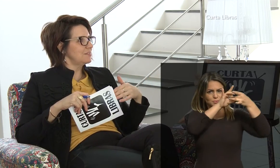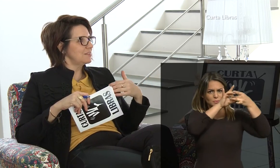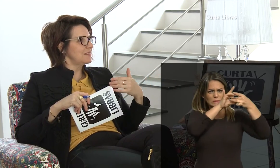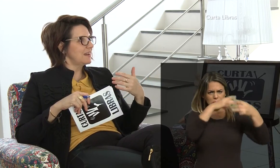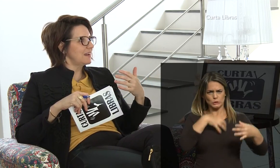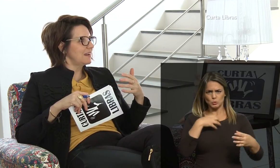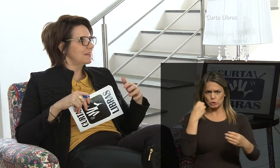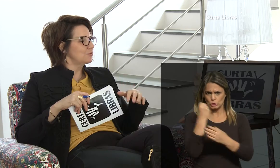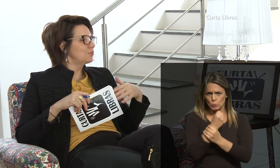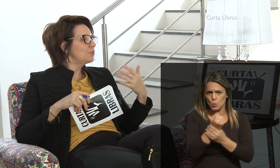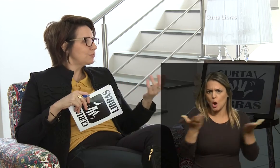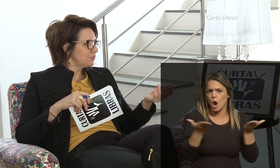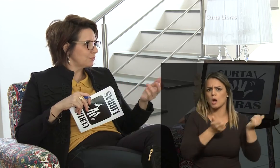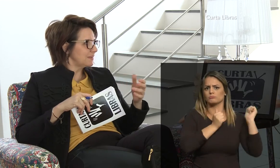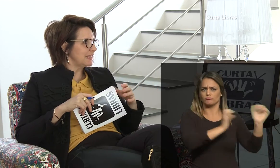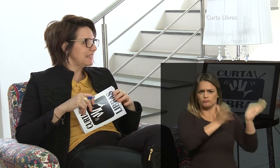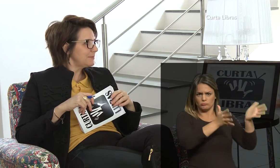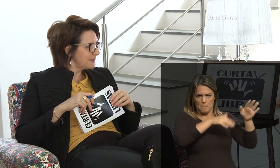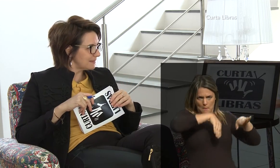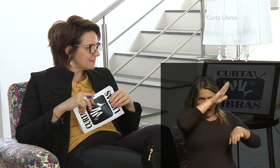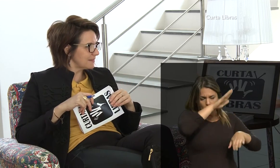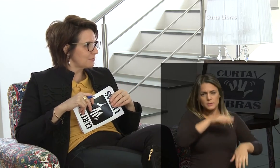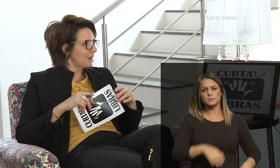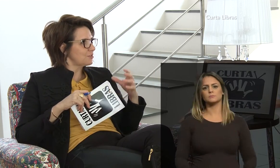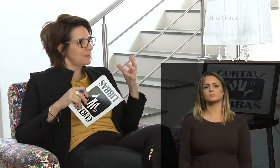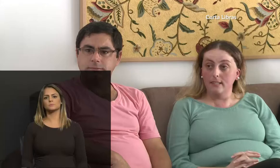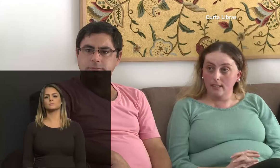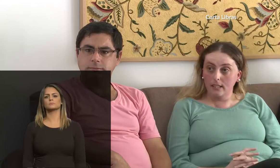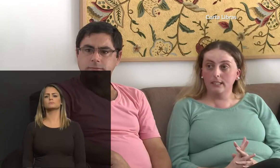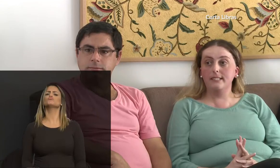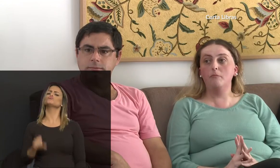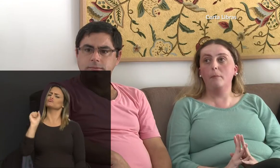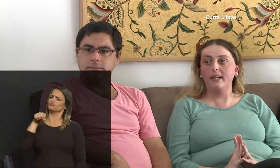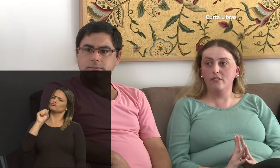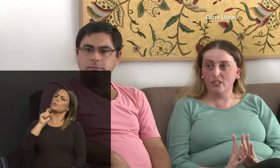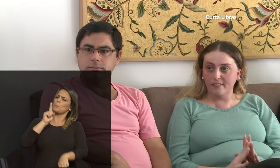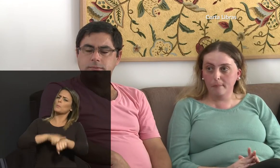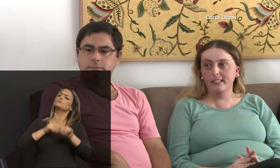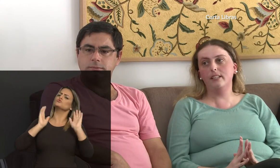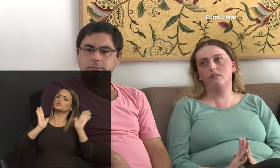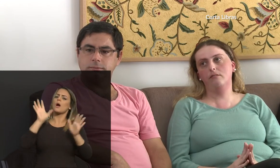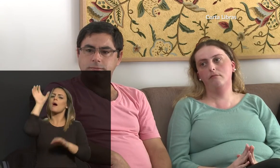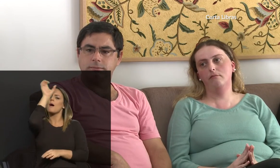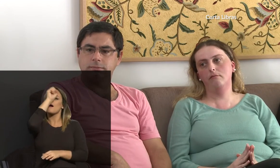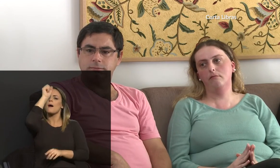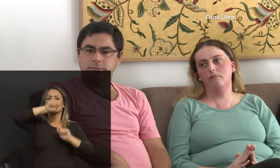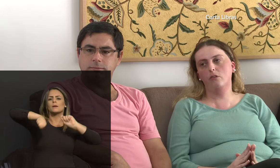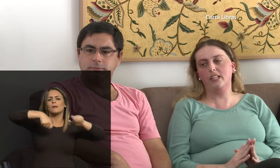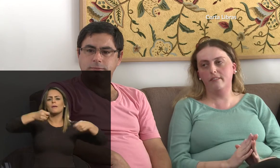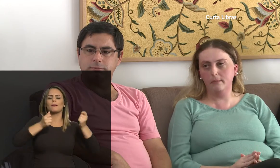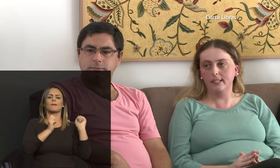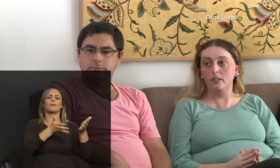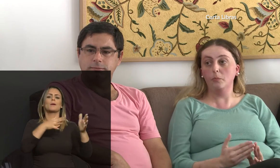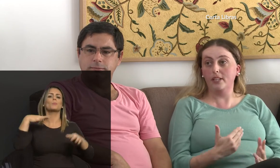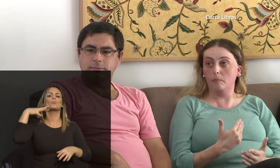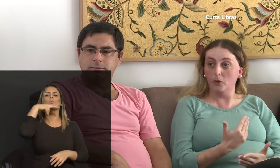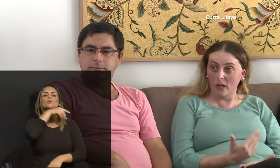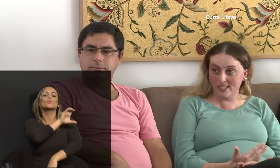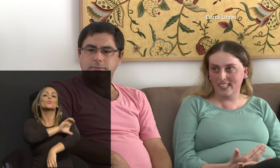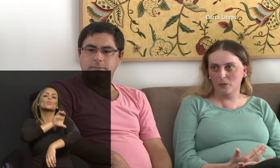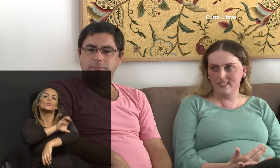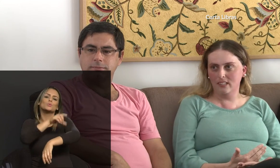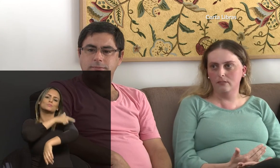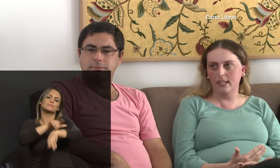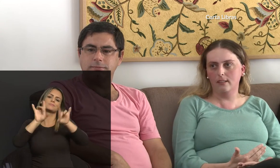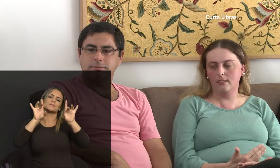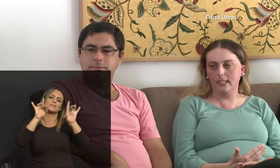diante do uso da Libras? Tu acha que isso... Sim, nesse momento eu já estava aprendendo. Eu já estava aprendendo por